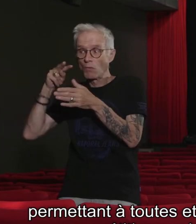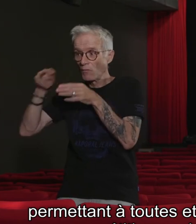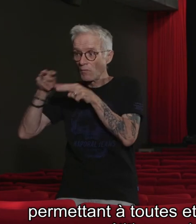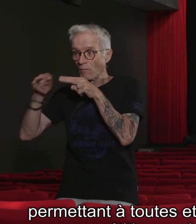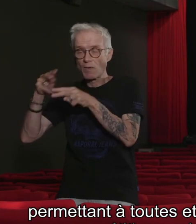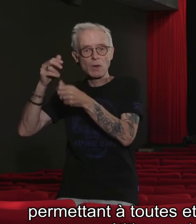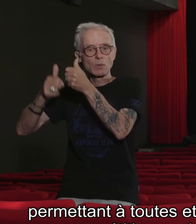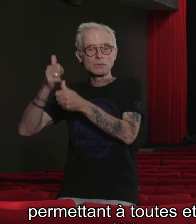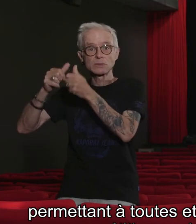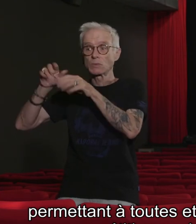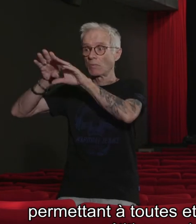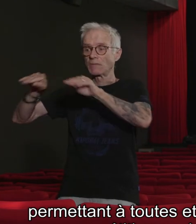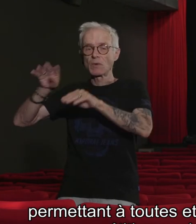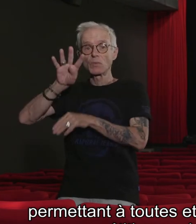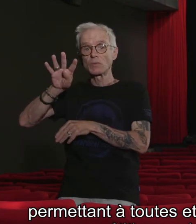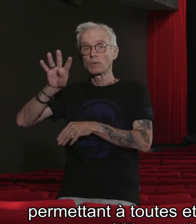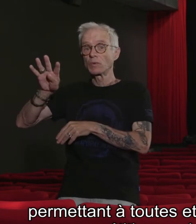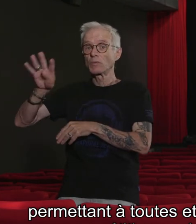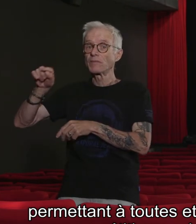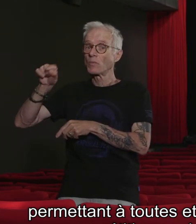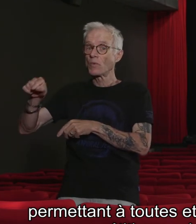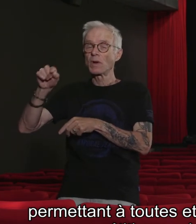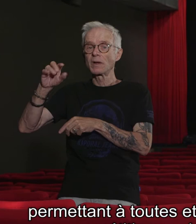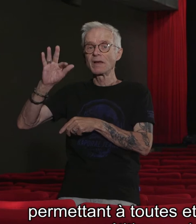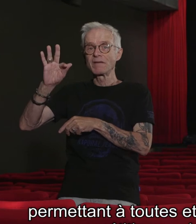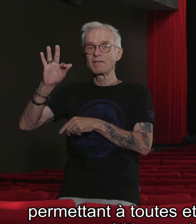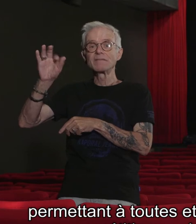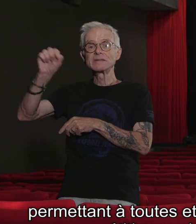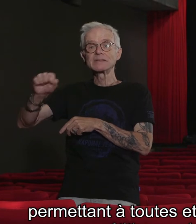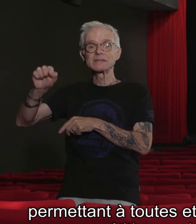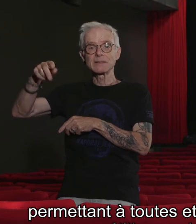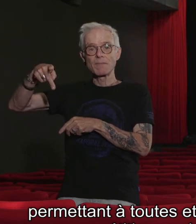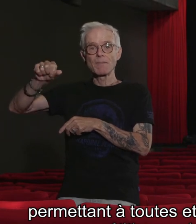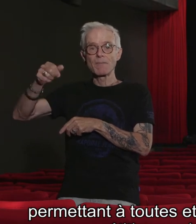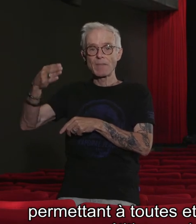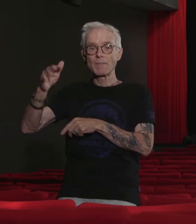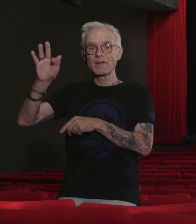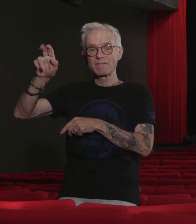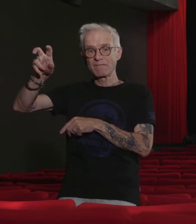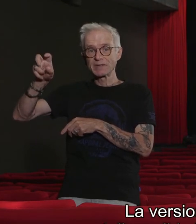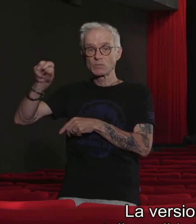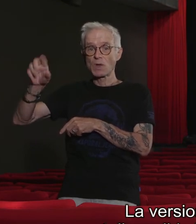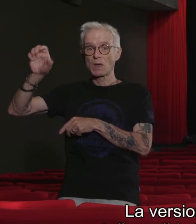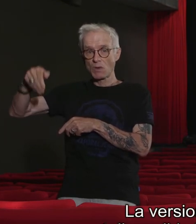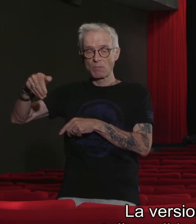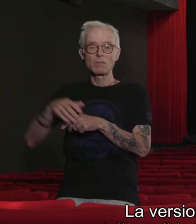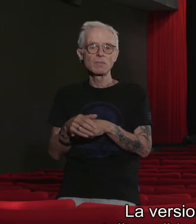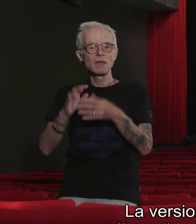la plateforme www.spamflix.com. La version en ligne du festival